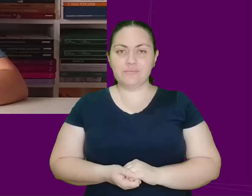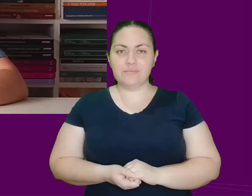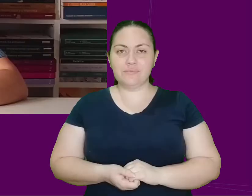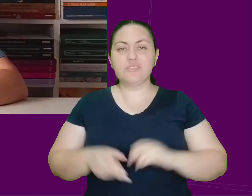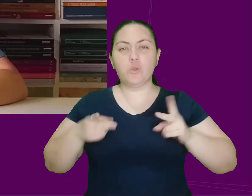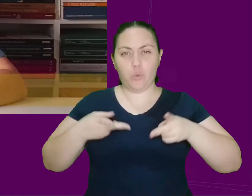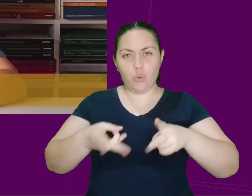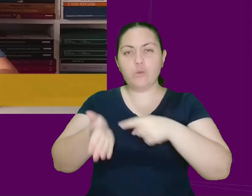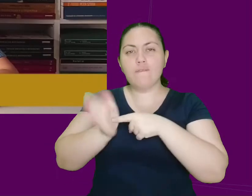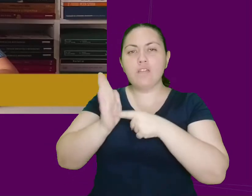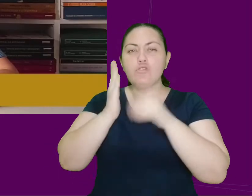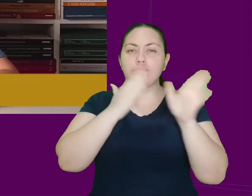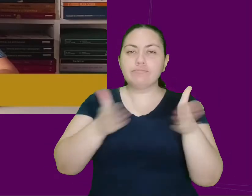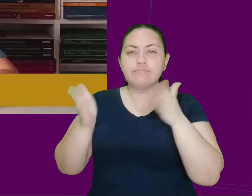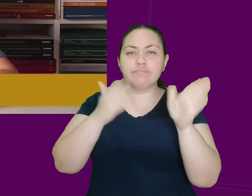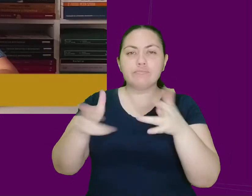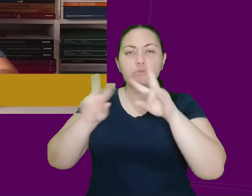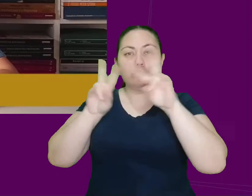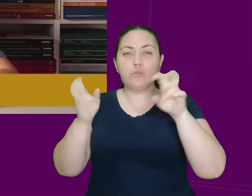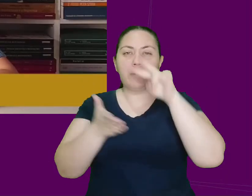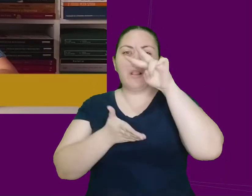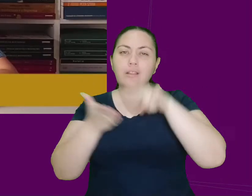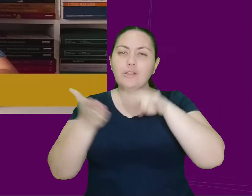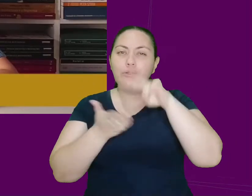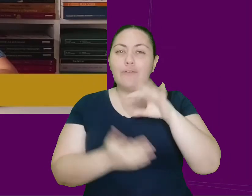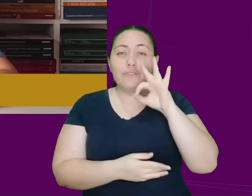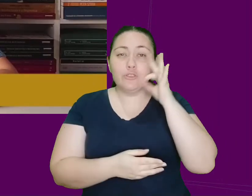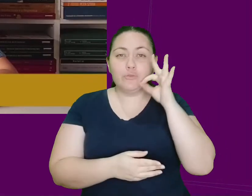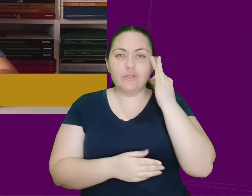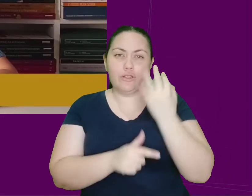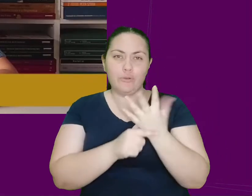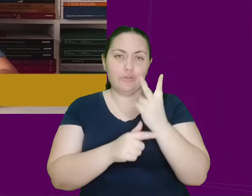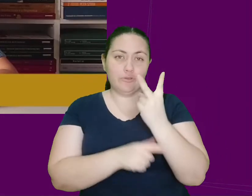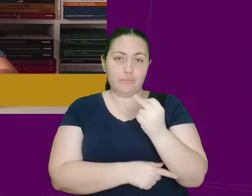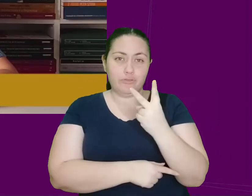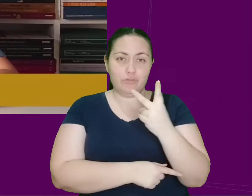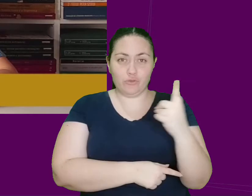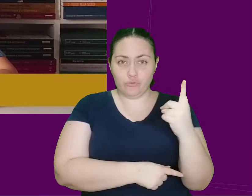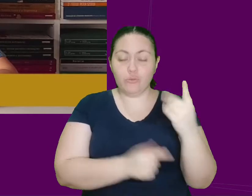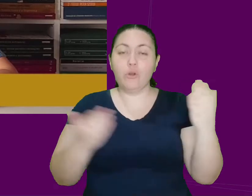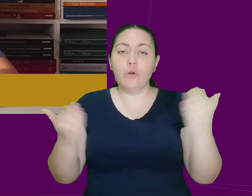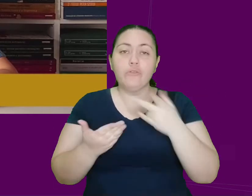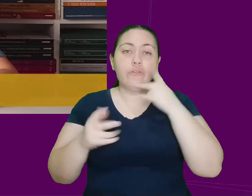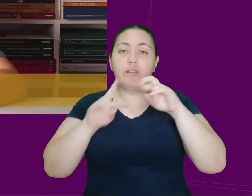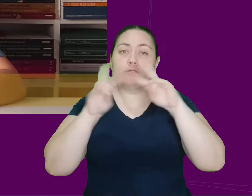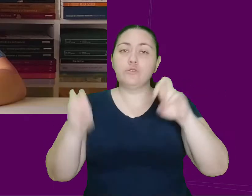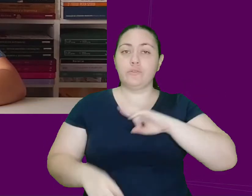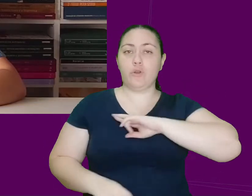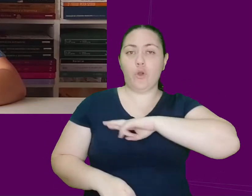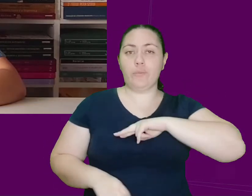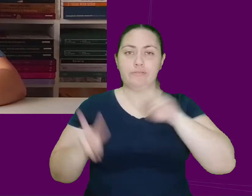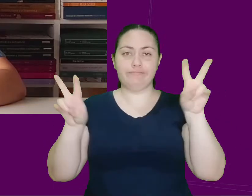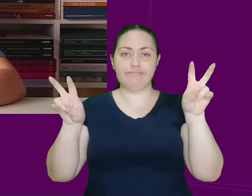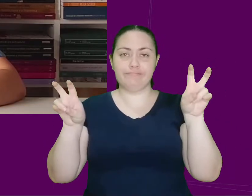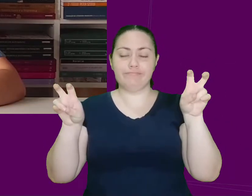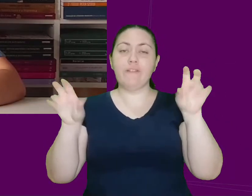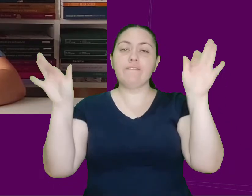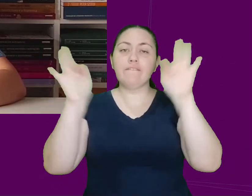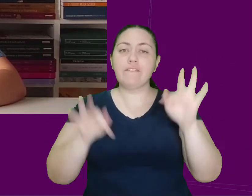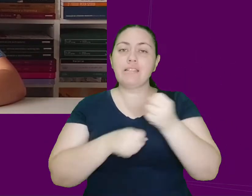Dando prosseguimento à série de vídeos sobre as leituras do vestibular URGS 2021, hoje trataremos o romance Feliz Ano Velho, escrito